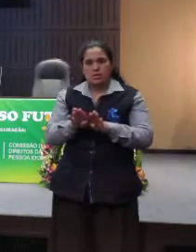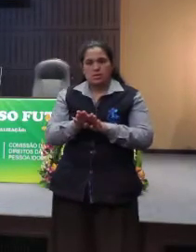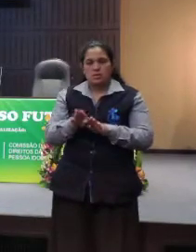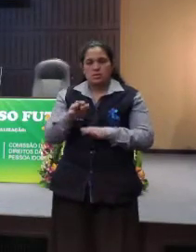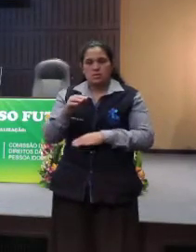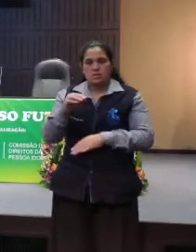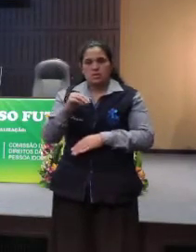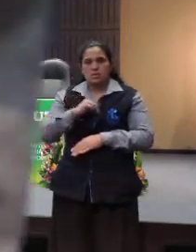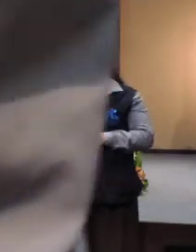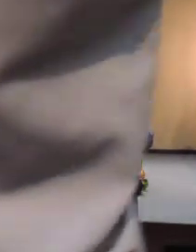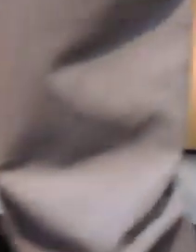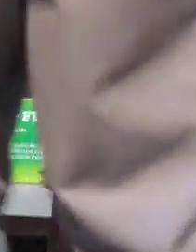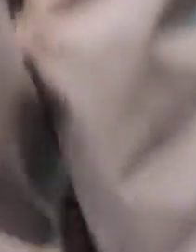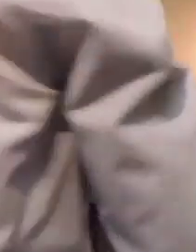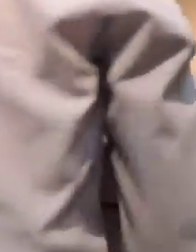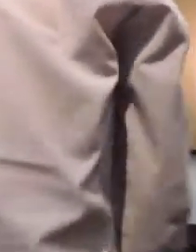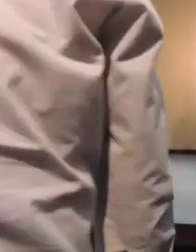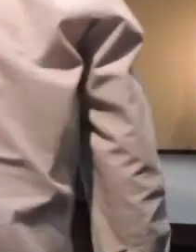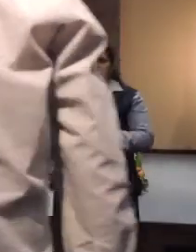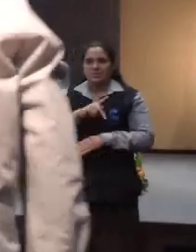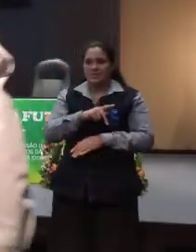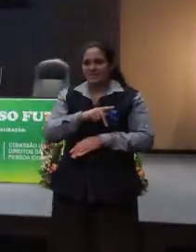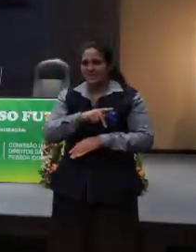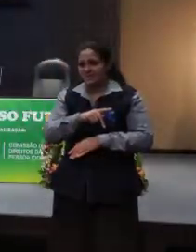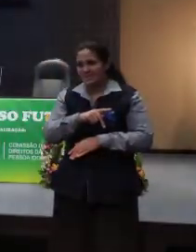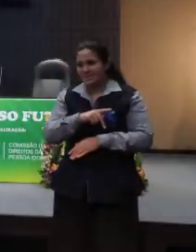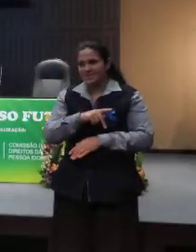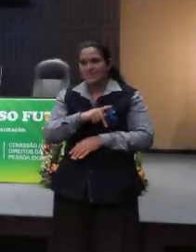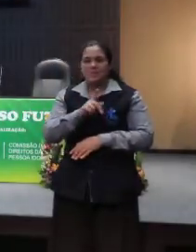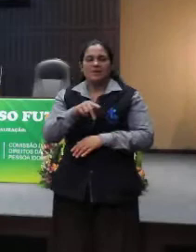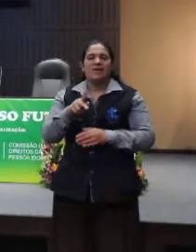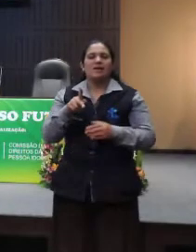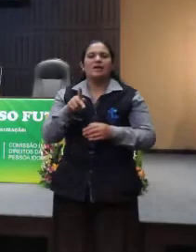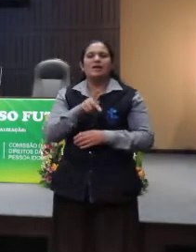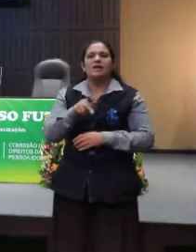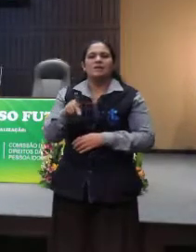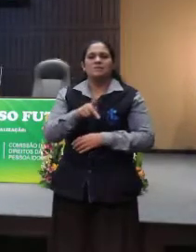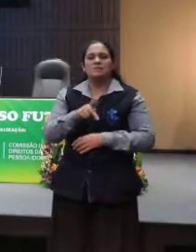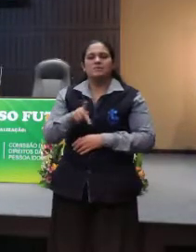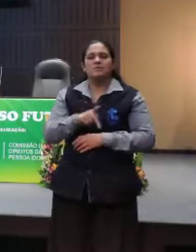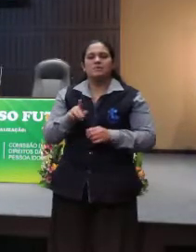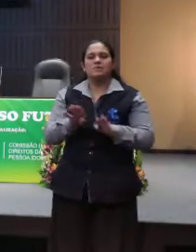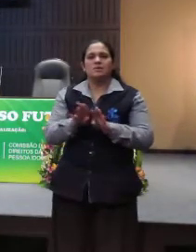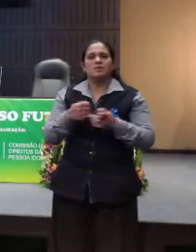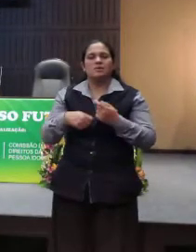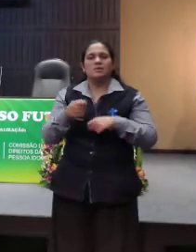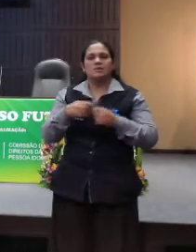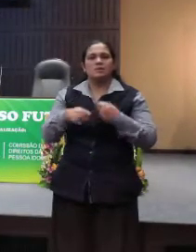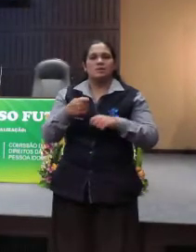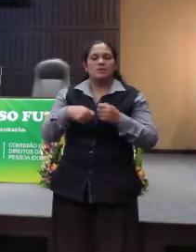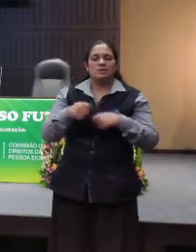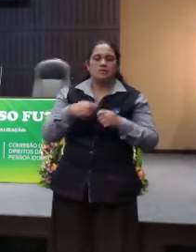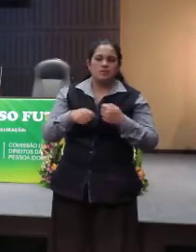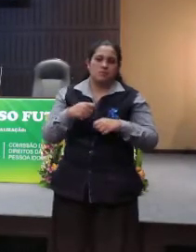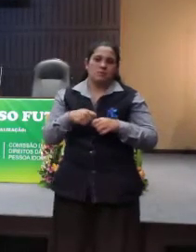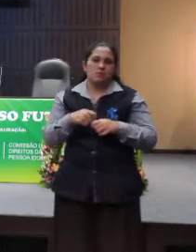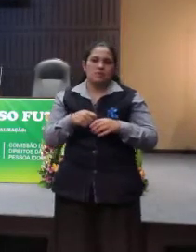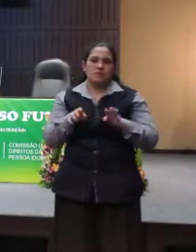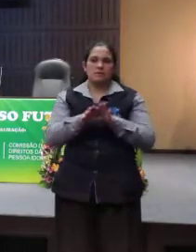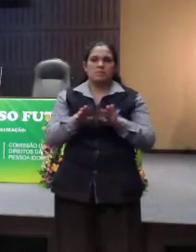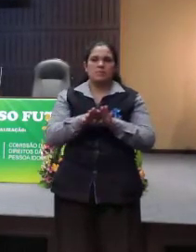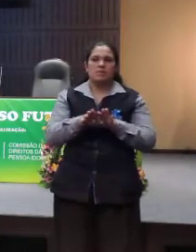APMP. Ela é professora na fundação da Escola do Ministério Público do Estado do